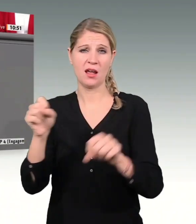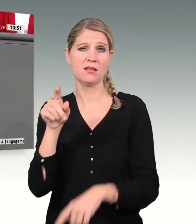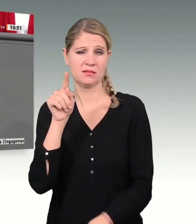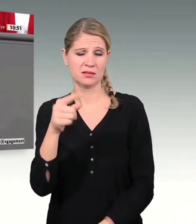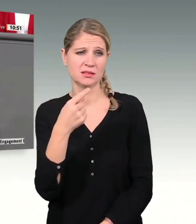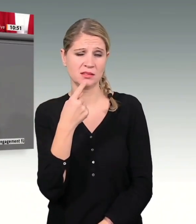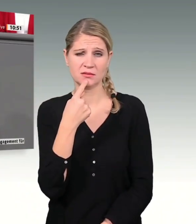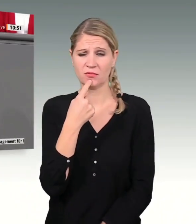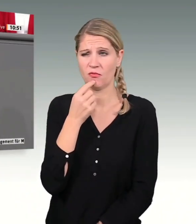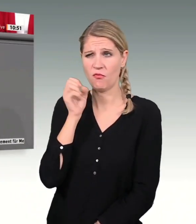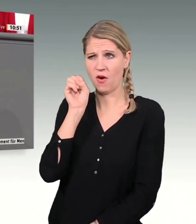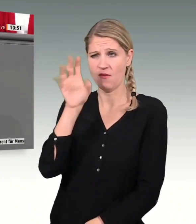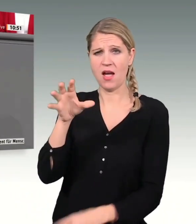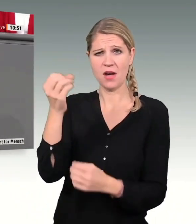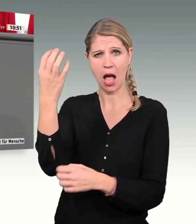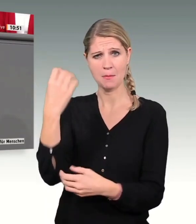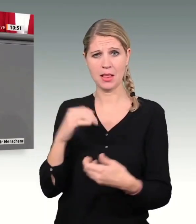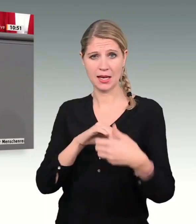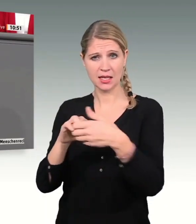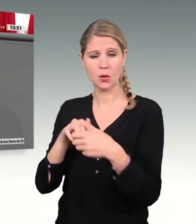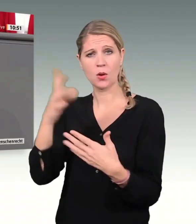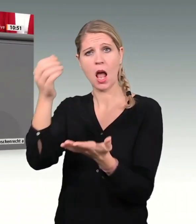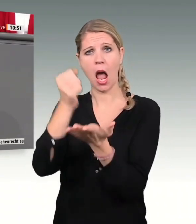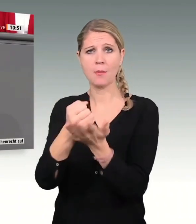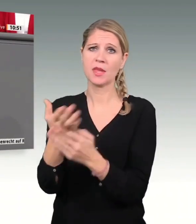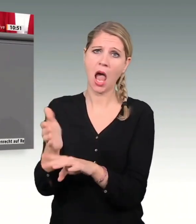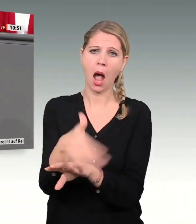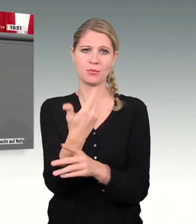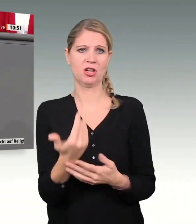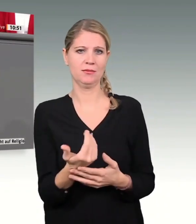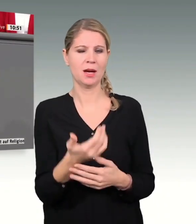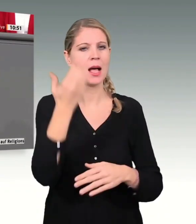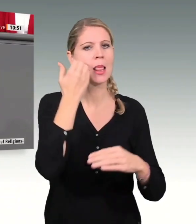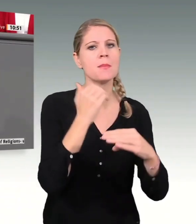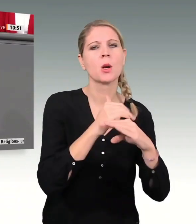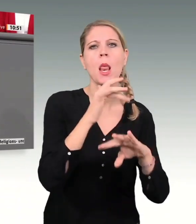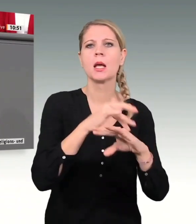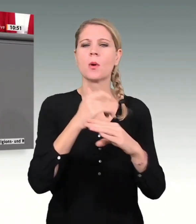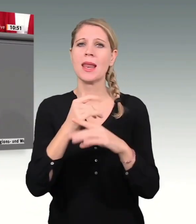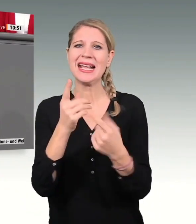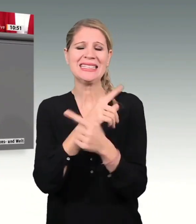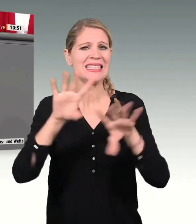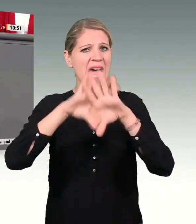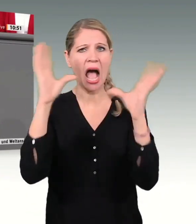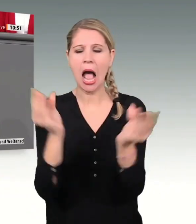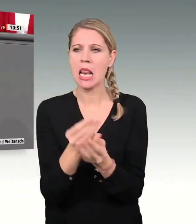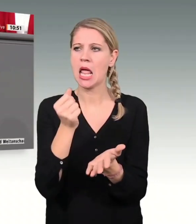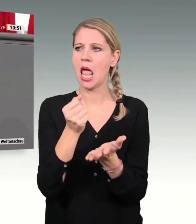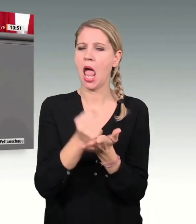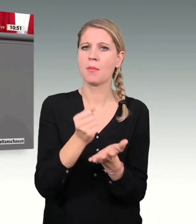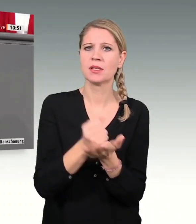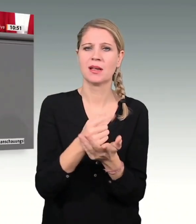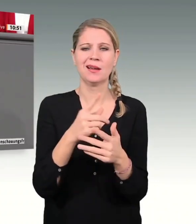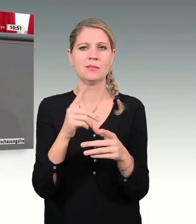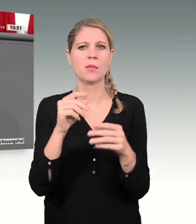zu wollen. Liebe Kolleginnen und Kollegen, nicht alle Ämter, die nicht namentlich im Koalitionsvertrag erwähnt